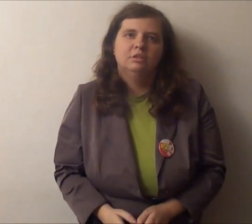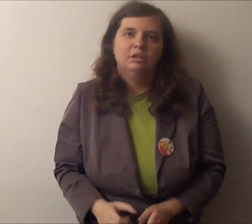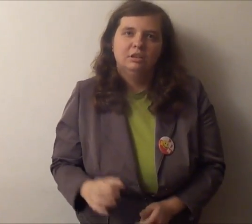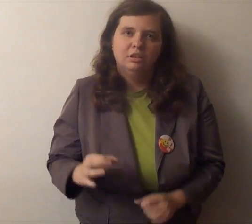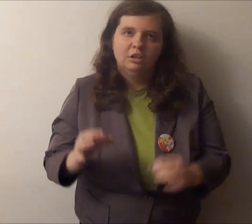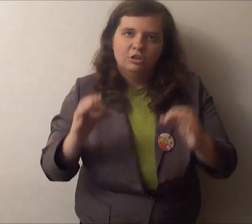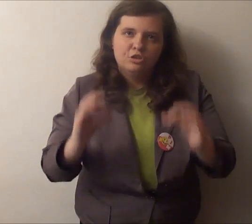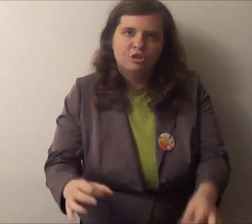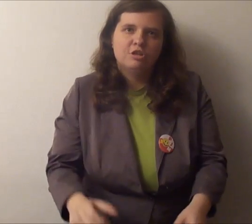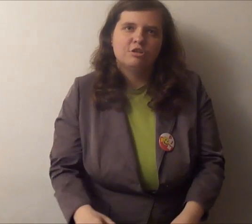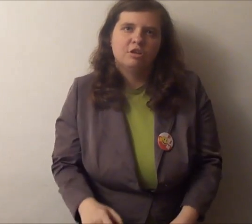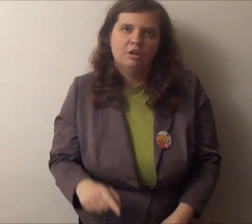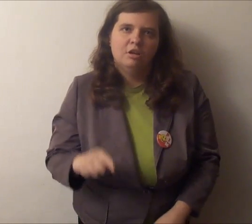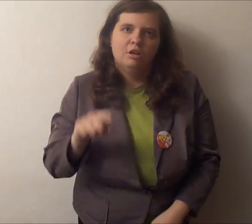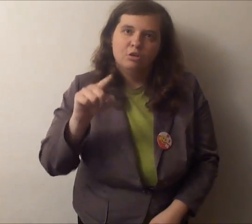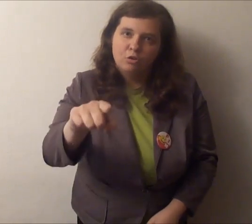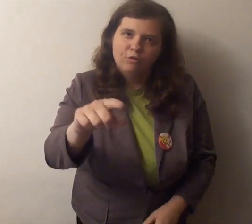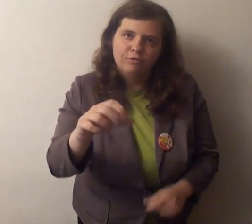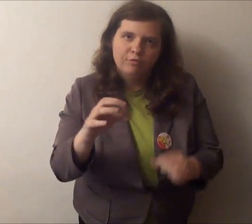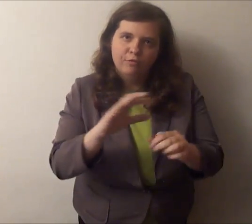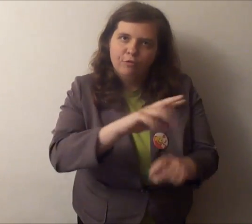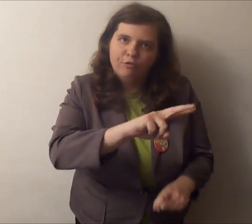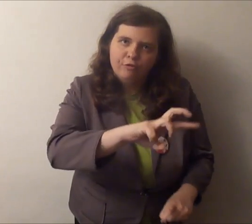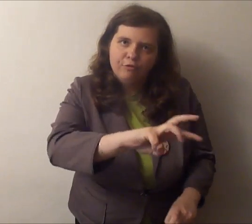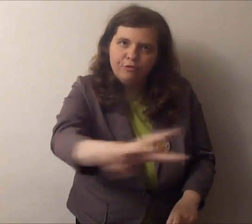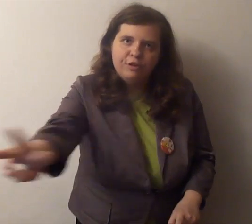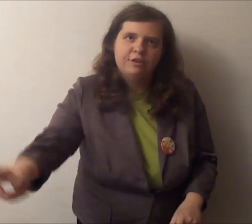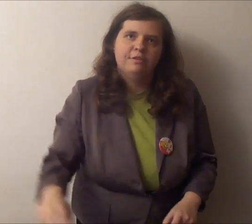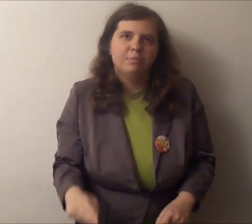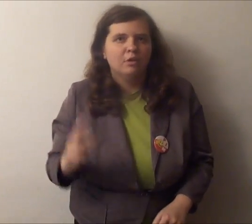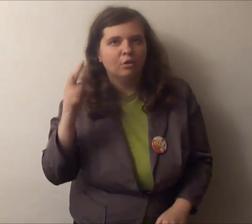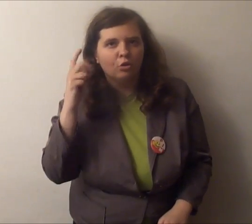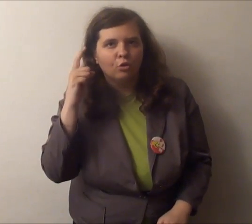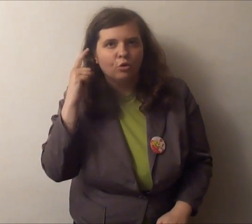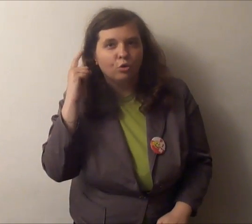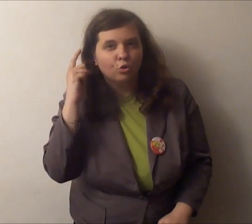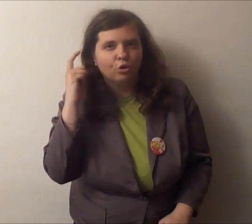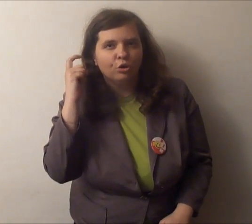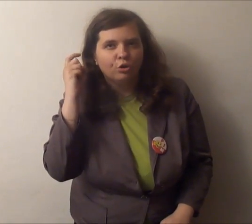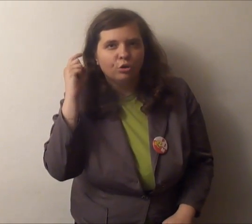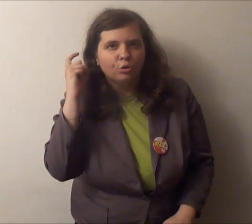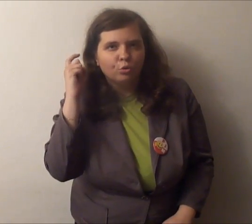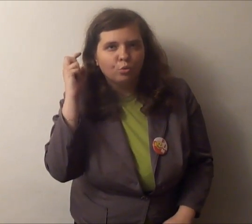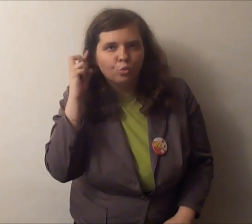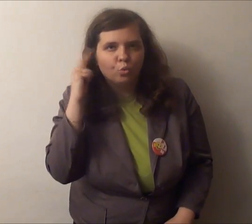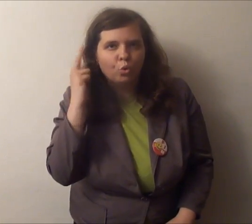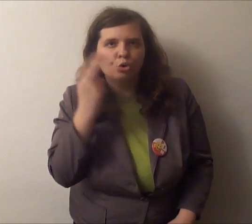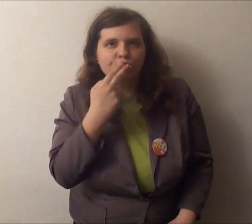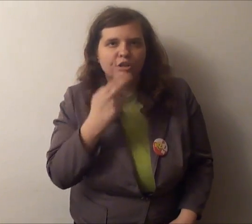Dziś to wy w Gusi